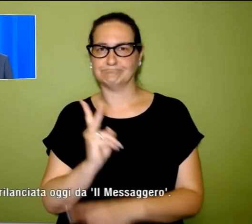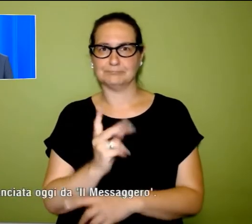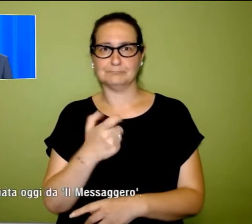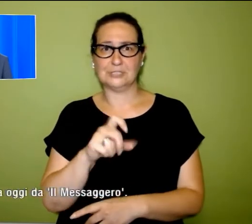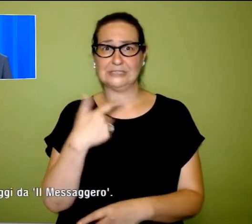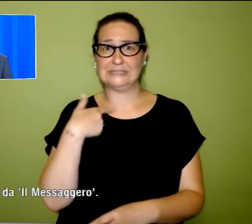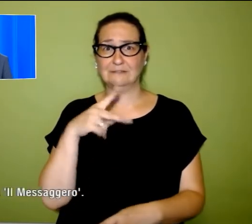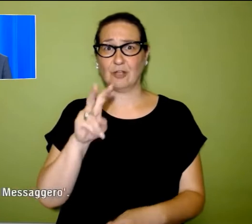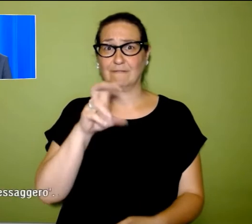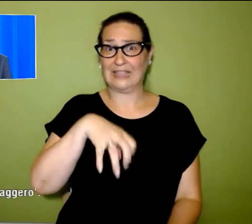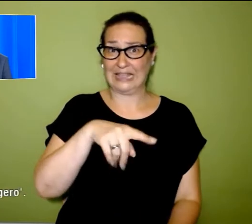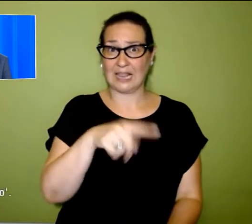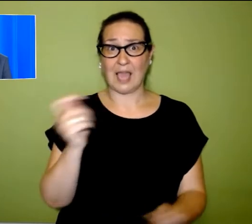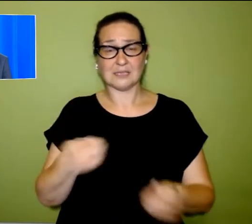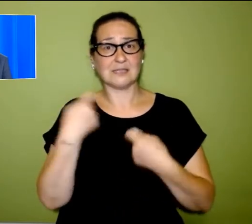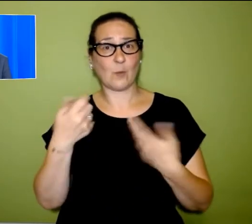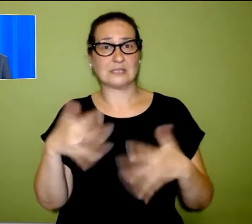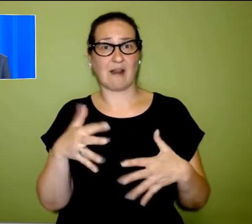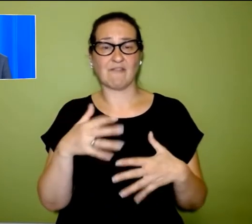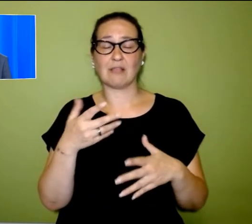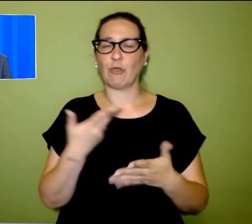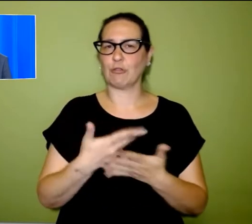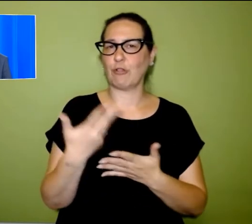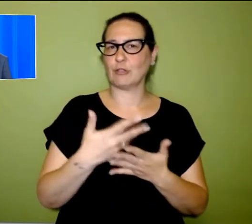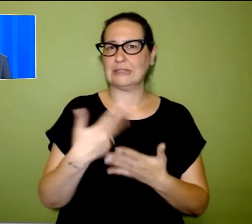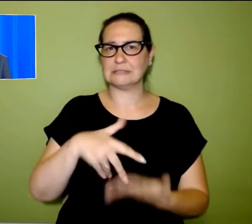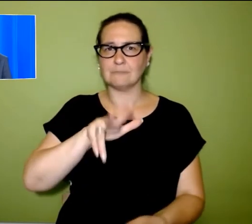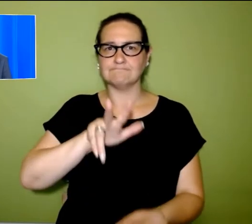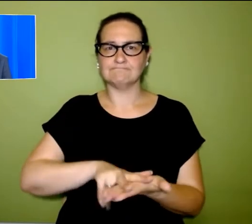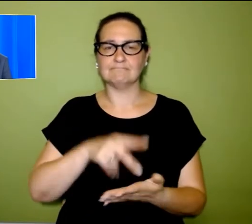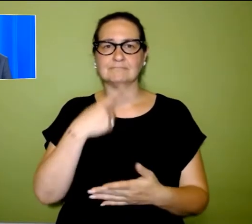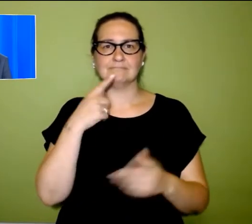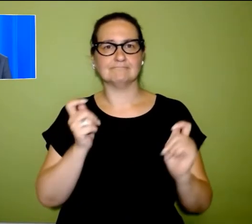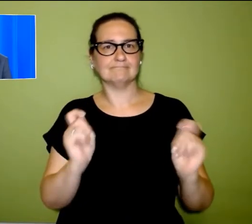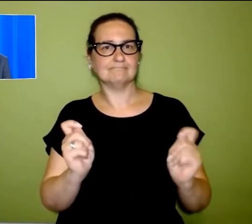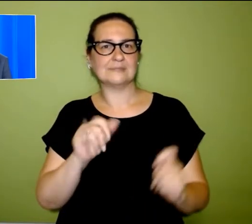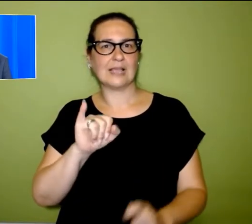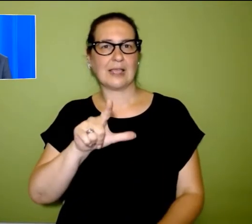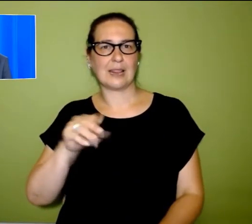la notizia è stata confermata oggi dal quotidiano romano Il Messaggero